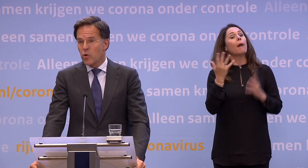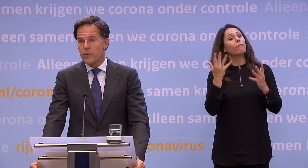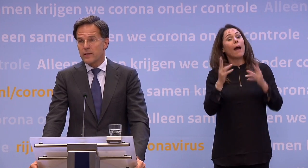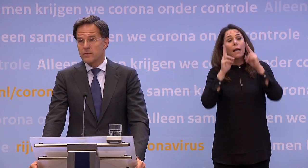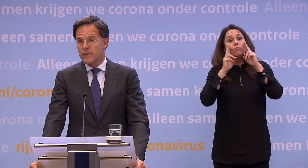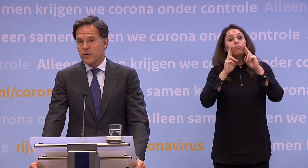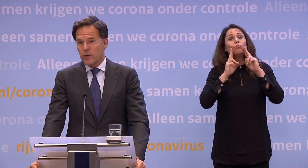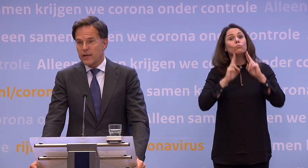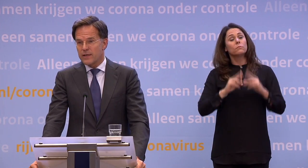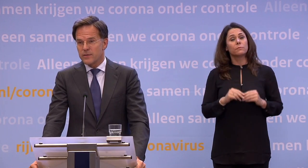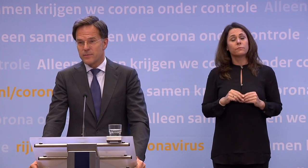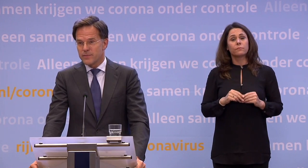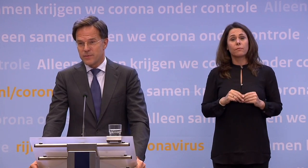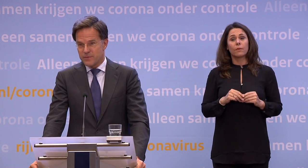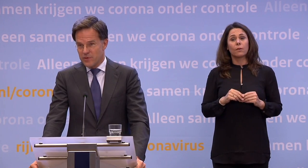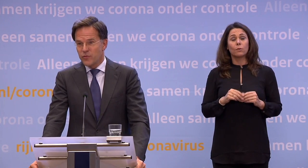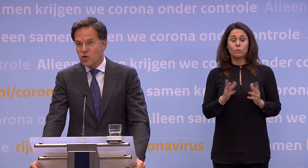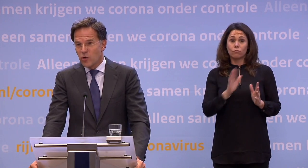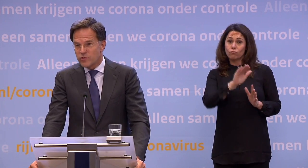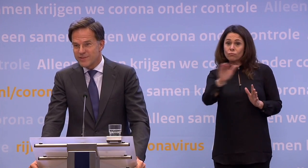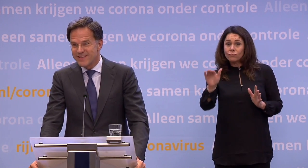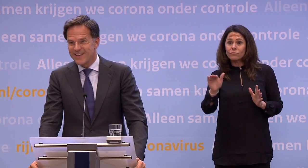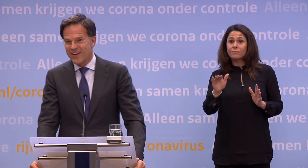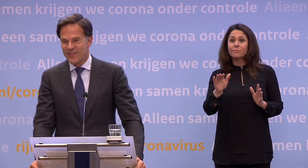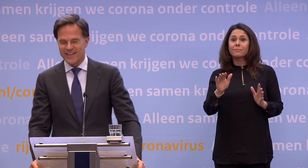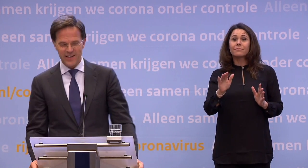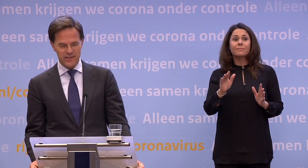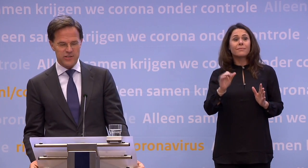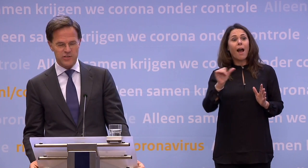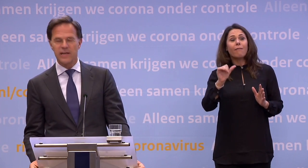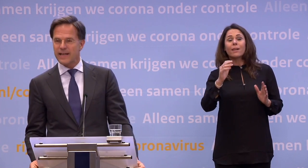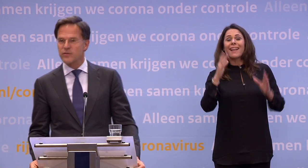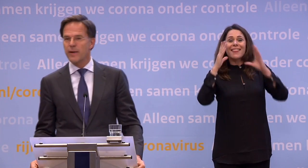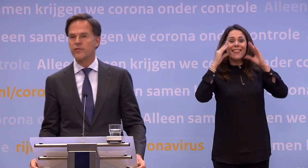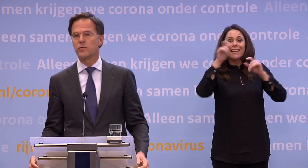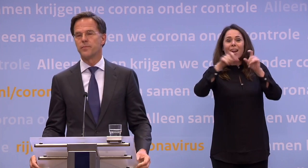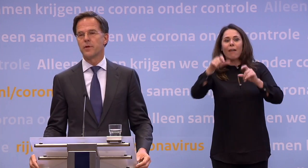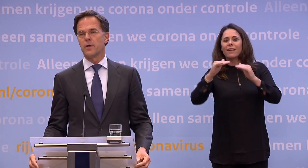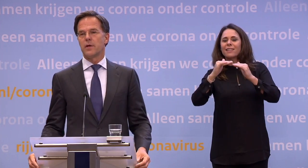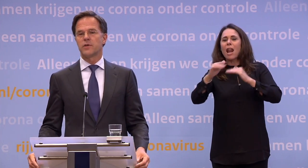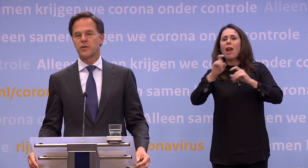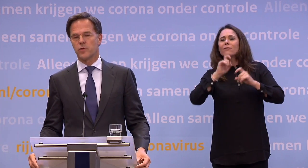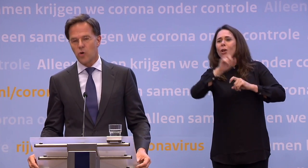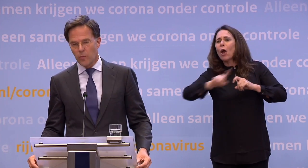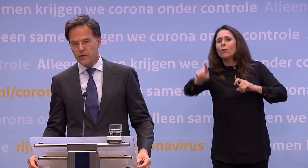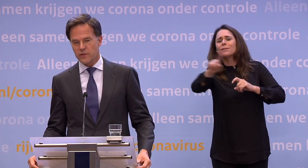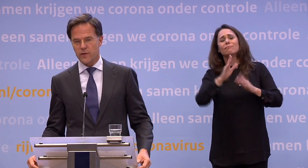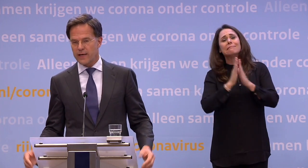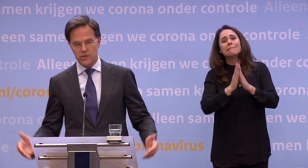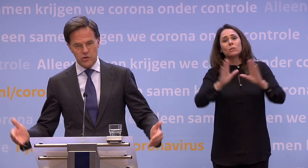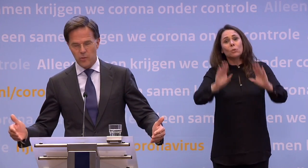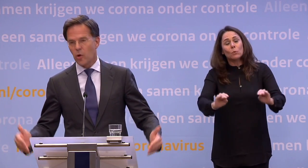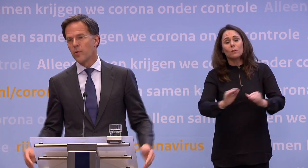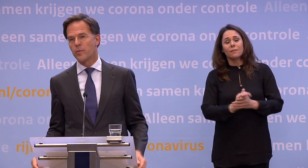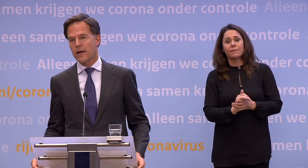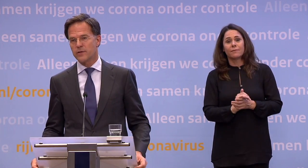mijn dringende beroep aan mijn collega, landgenoten, alle andere Nederlanders is... ...laten we dat blijven doen. Want dan voorkomen we dat we